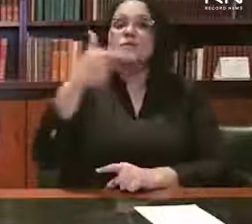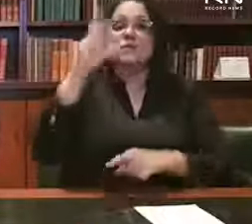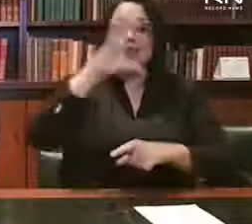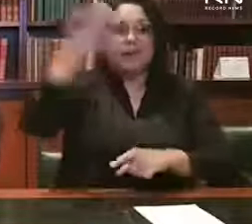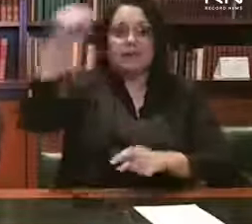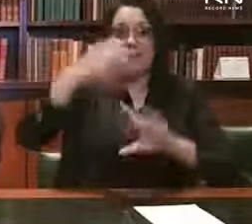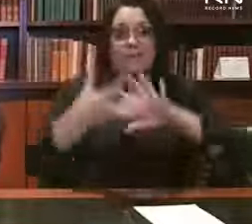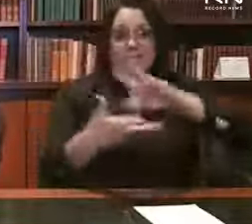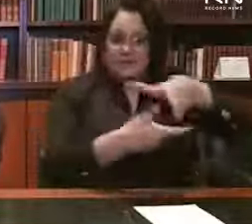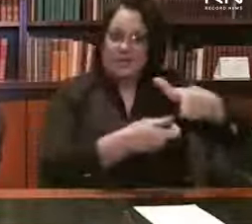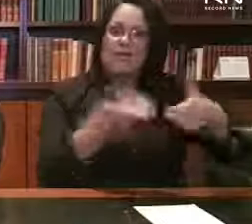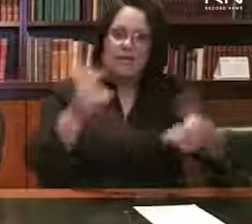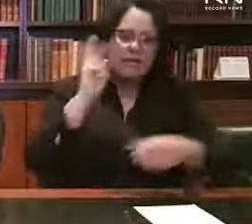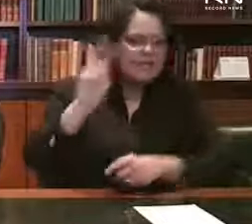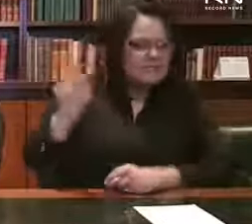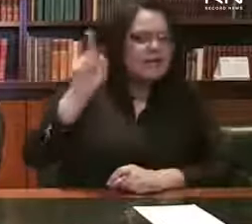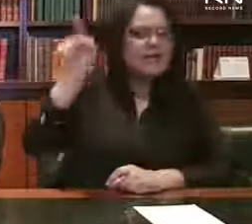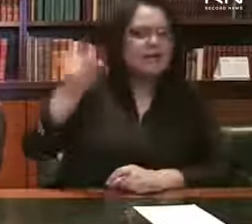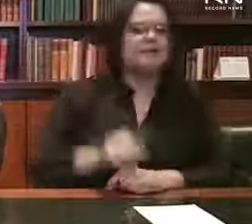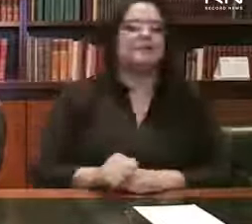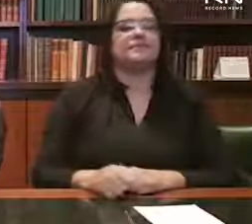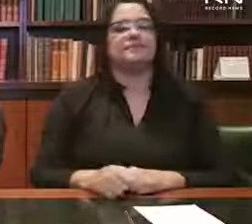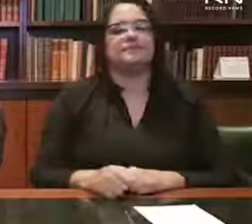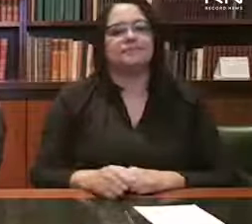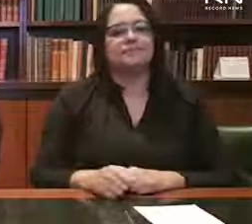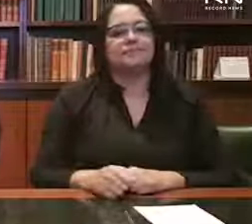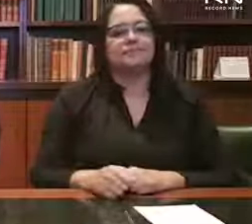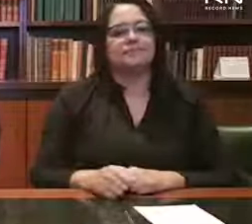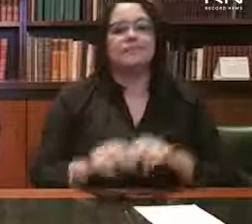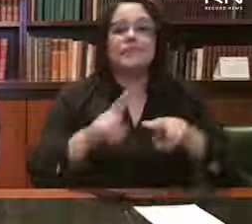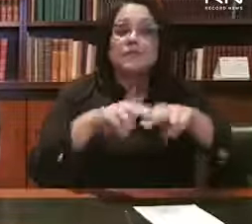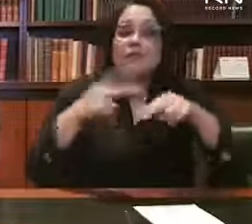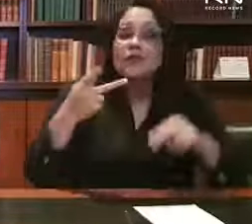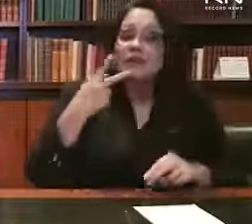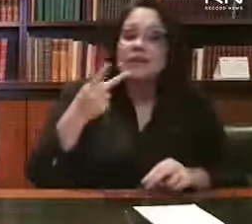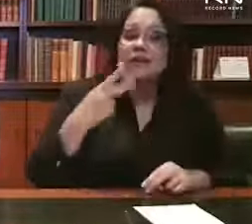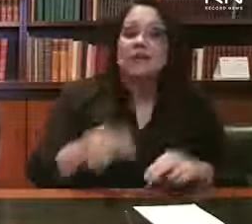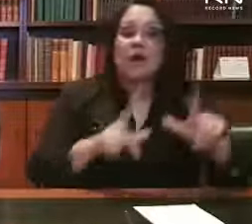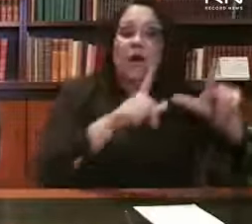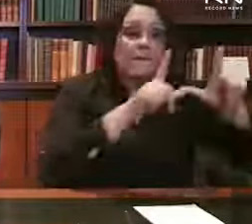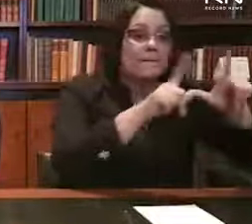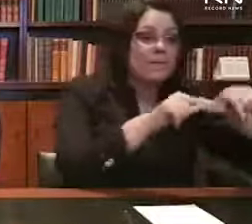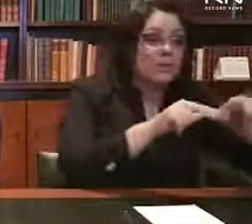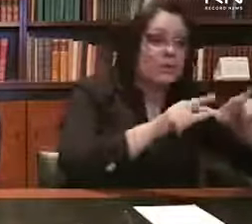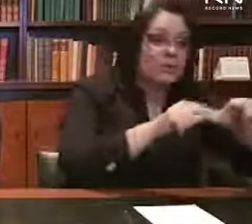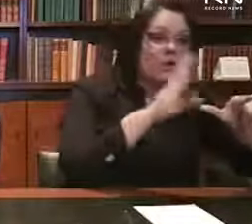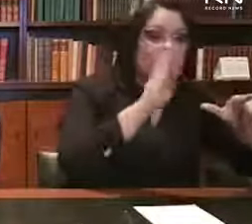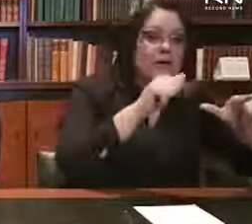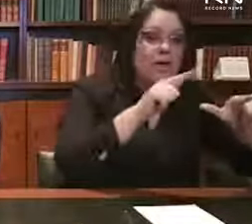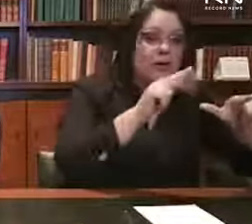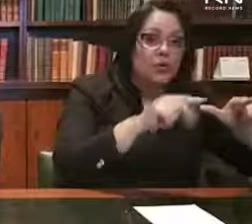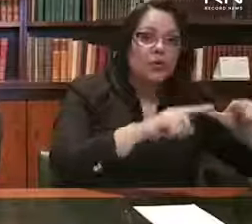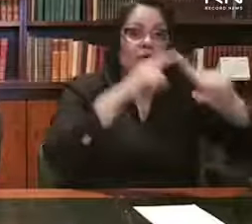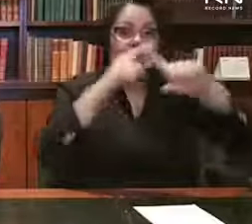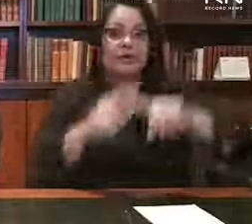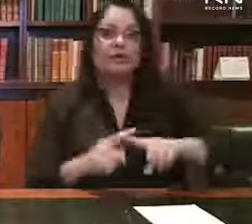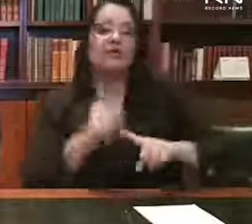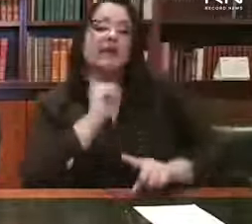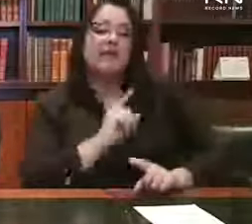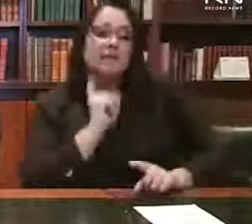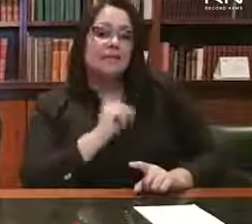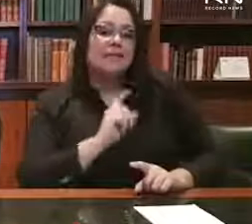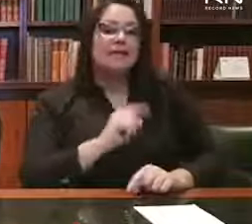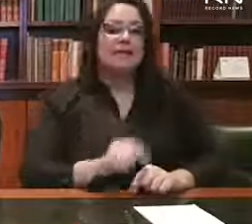futebol. Uma coisa importante na medida provisória, por isso que eu falei Bangu e Flamengo e não Flamengo e Bangu. Por quê? Porque nessa